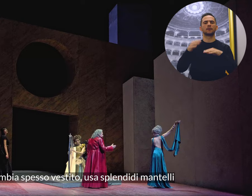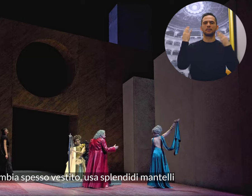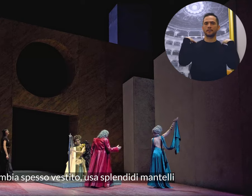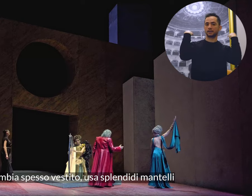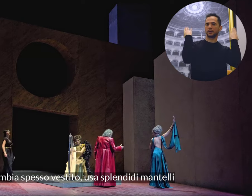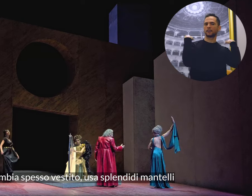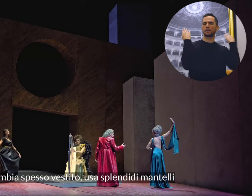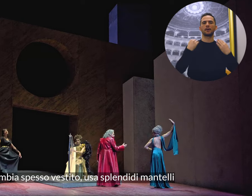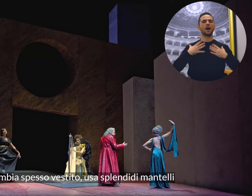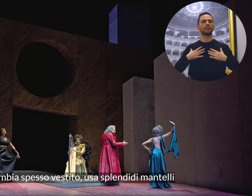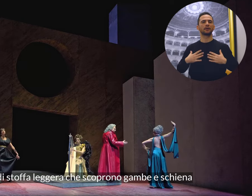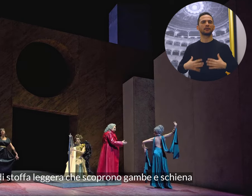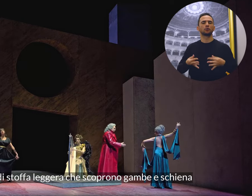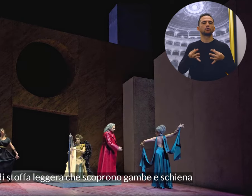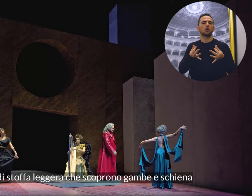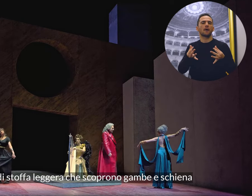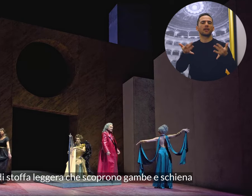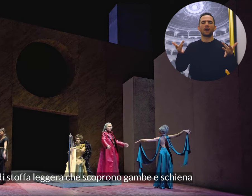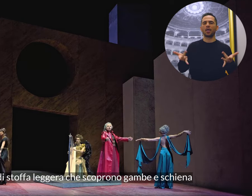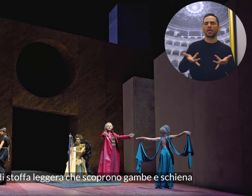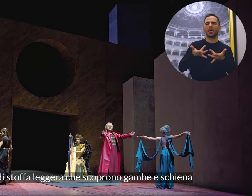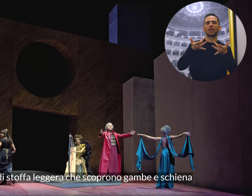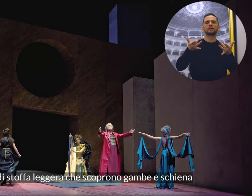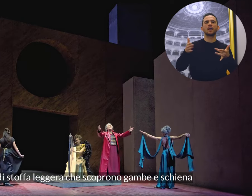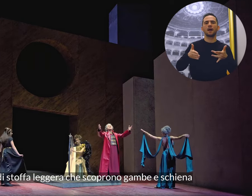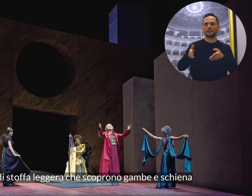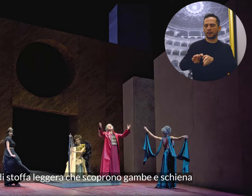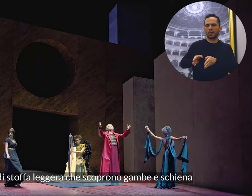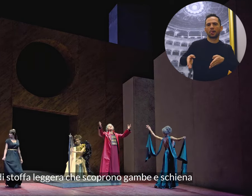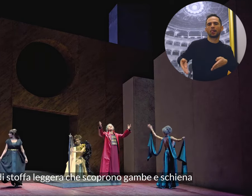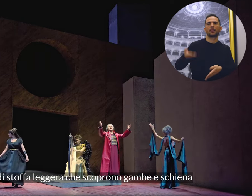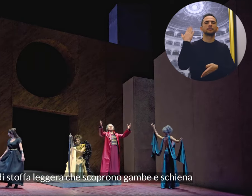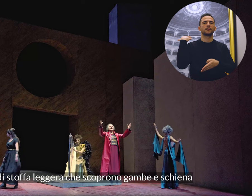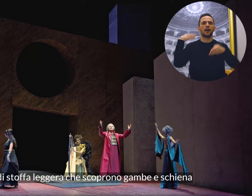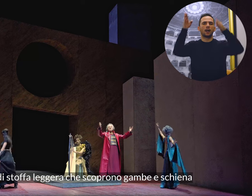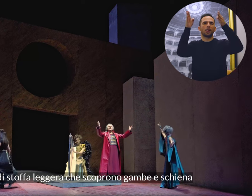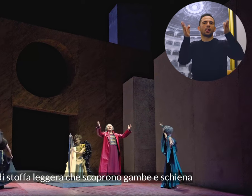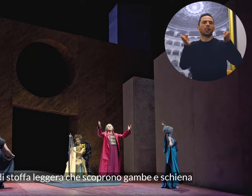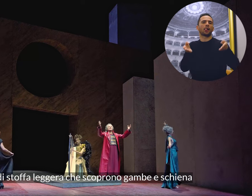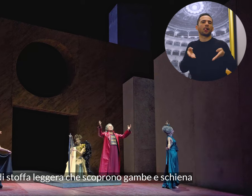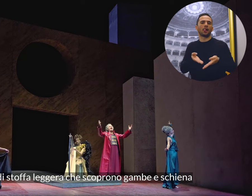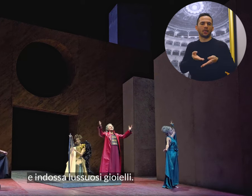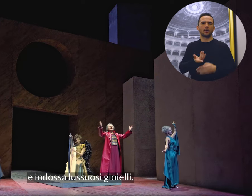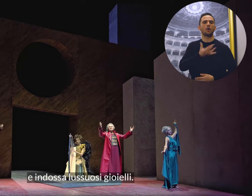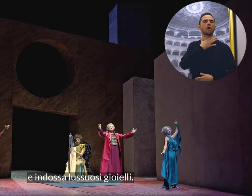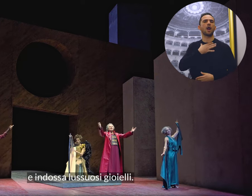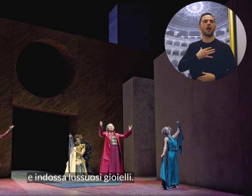usa splendidi mantelli e abiti di stoffa leggera che scoprono gambe e schiena e indossa lussuosi